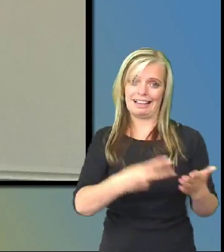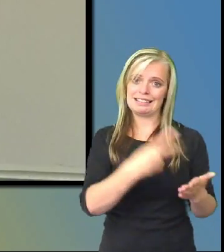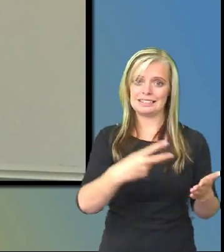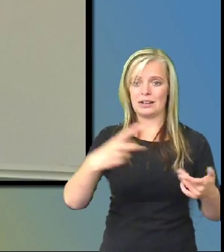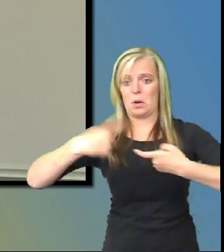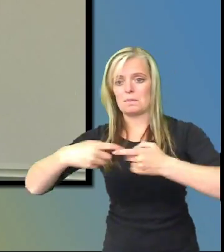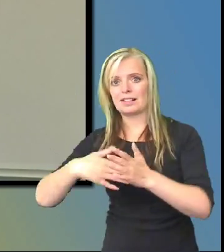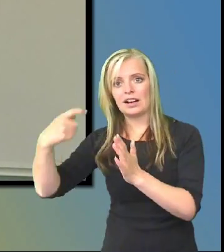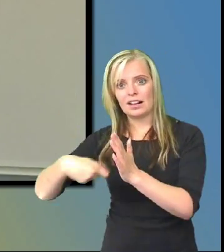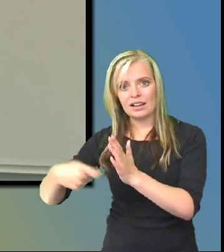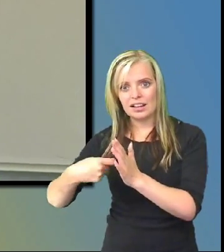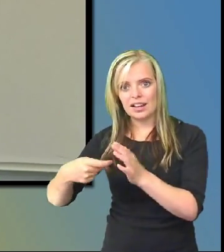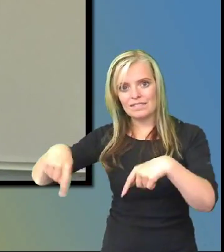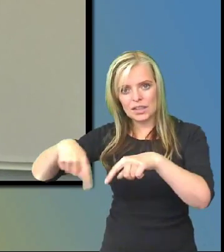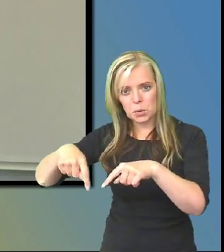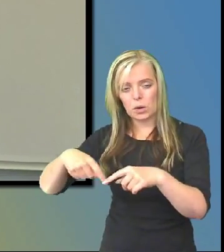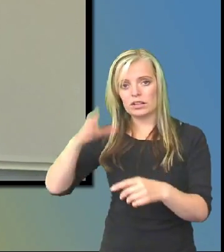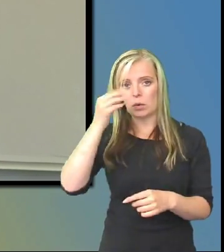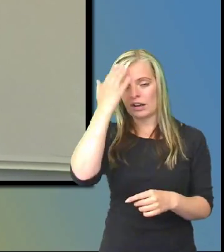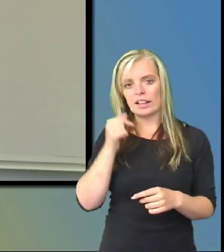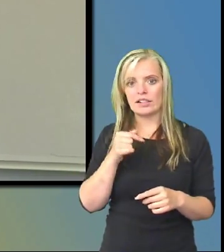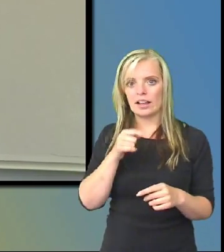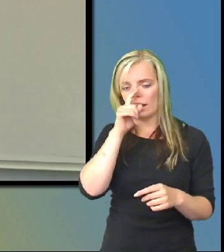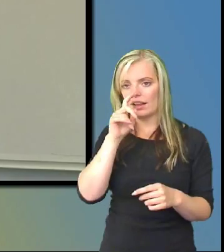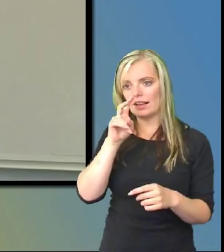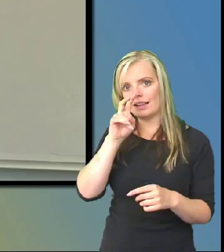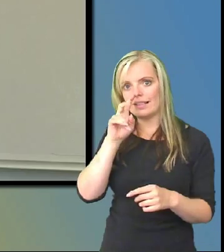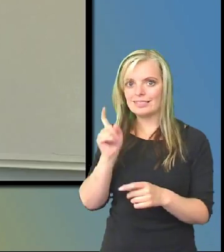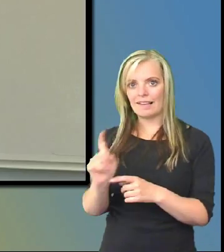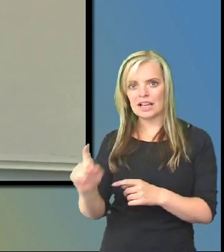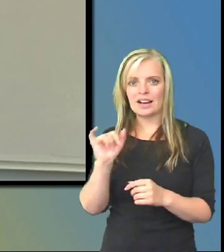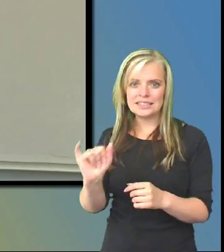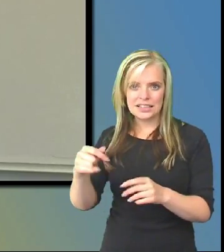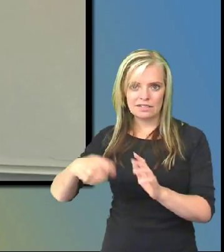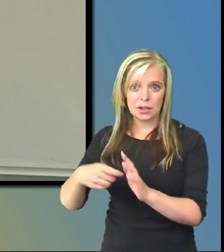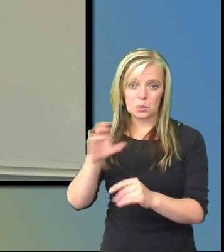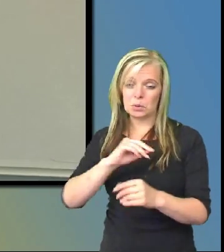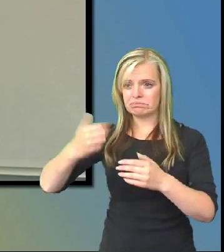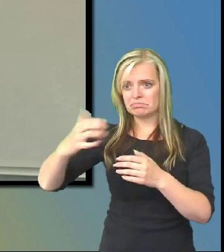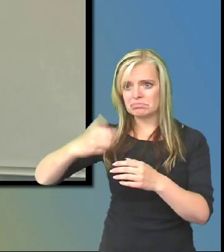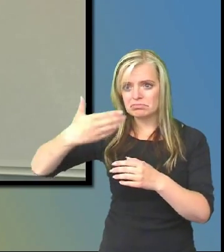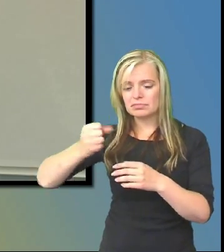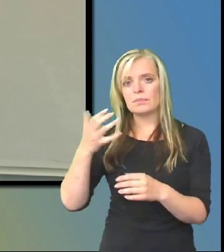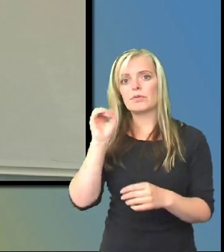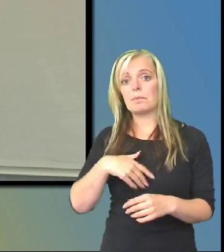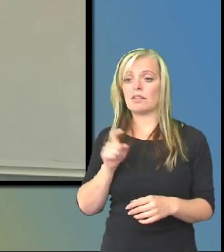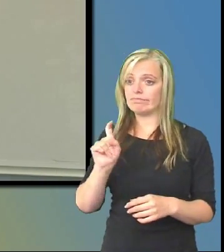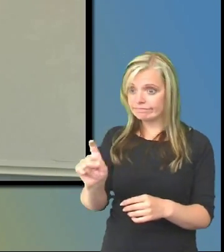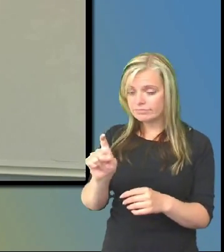navigera i videofilmer med hjälp av texten. Man skrullar i ett textfönster. Och så klickar man på ett ord. då börjar filmen spela